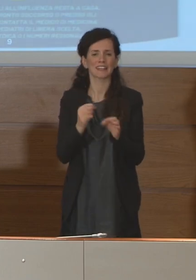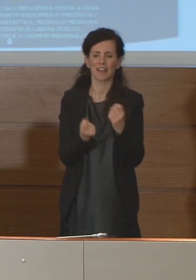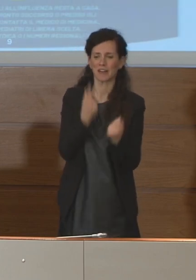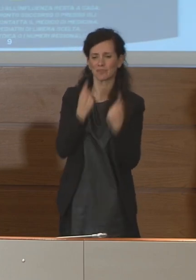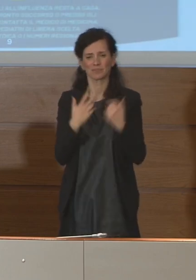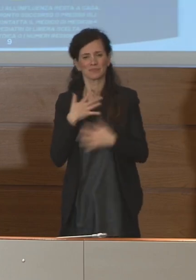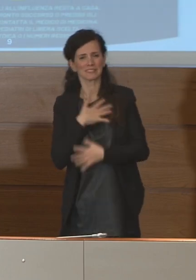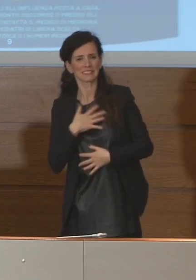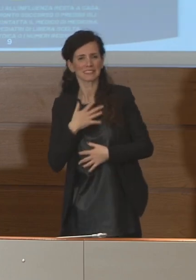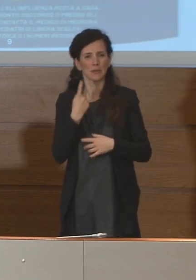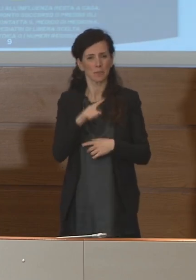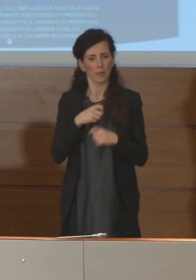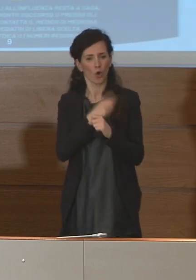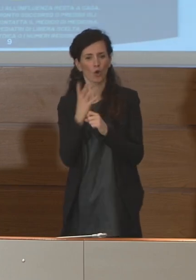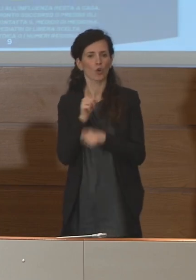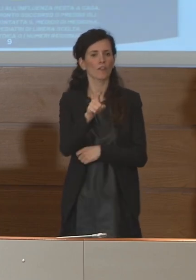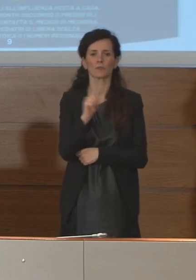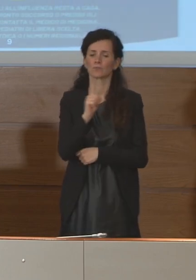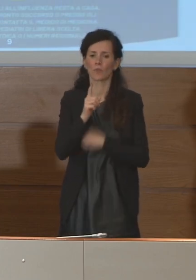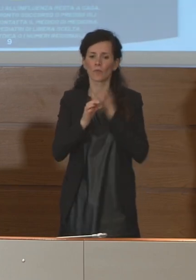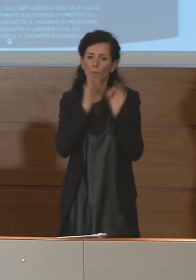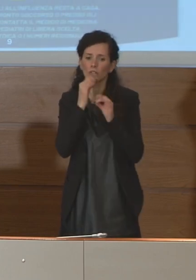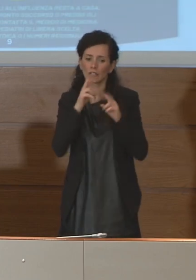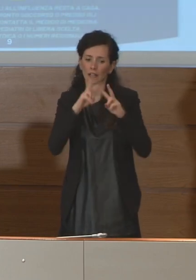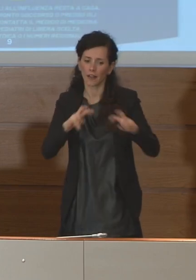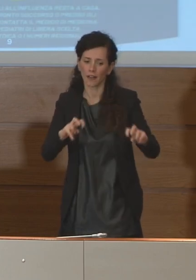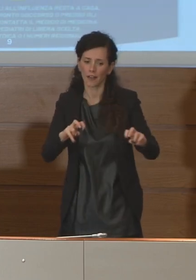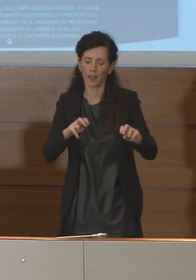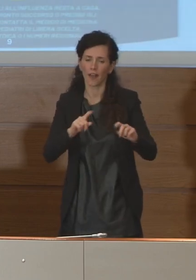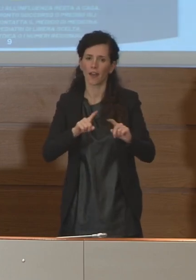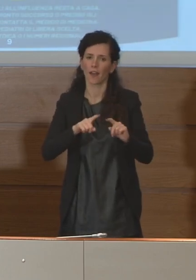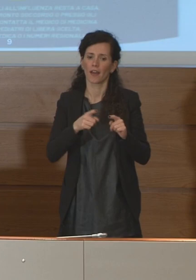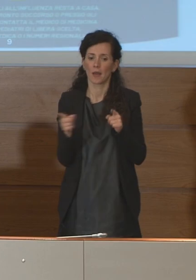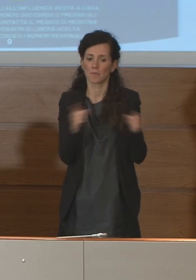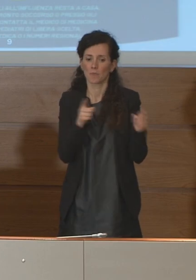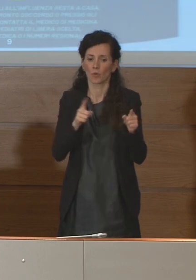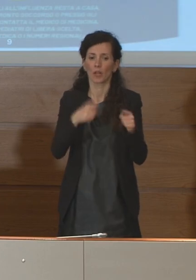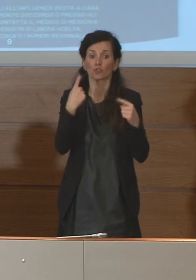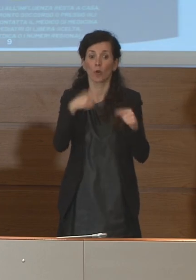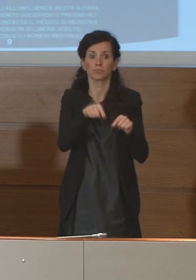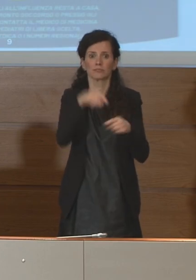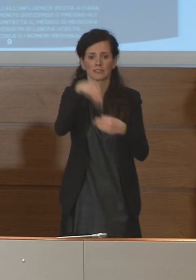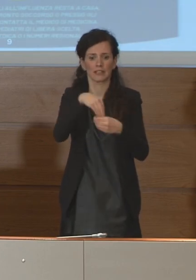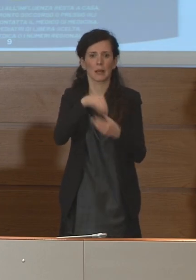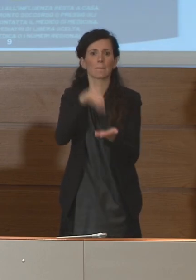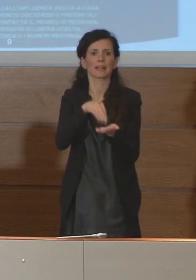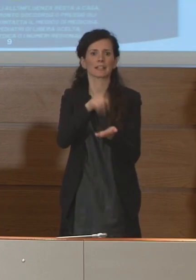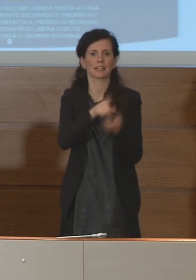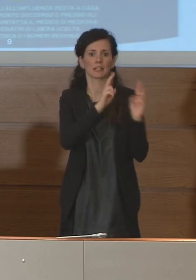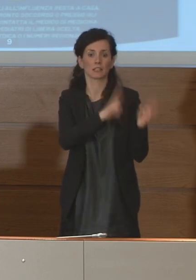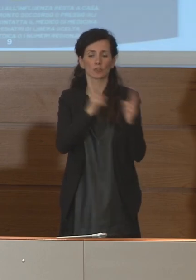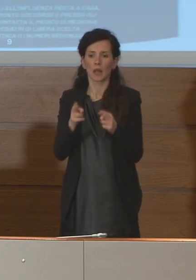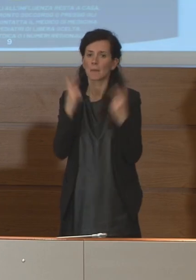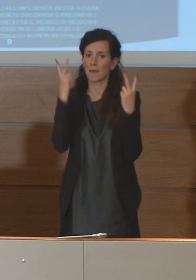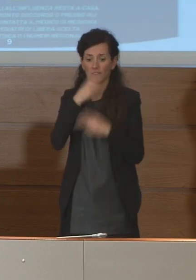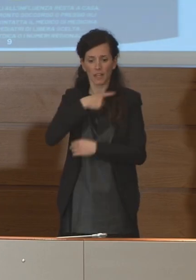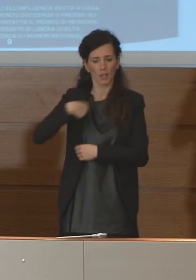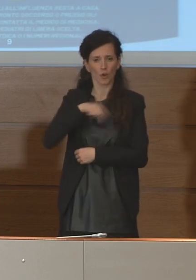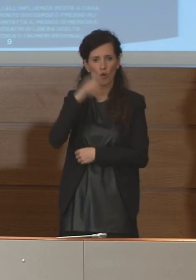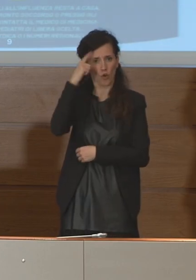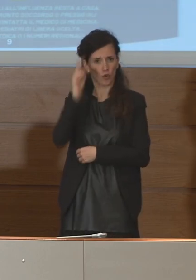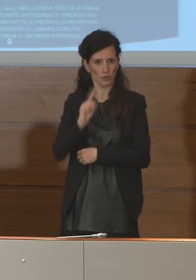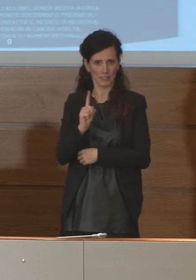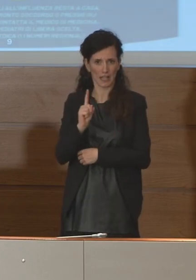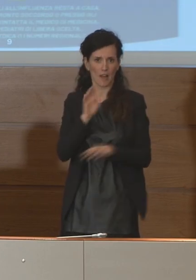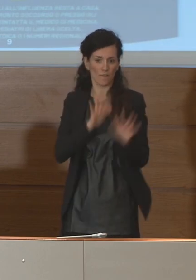stato diagnosticato durante. Però premesso che non conosciamo nulla del caso. Una